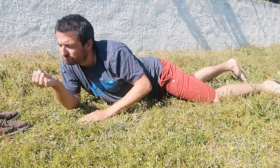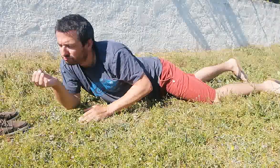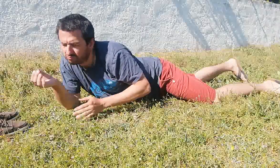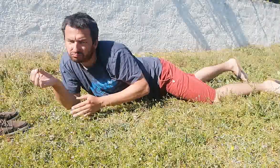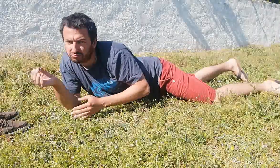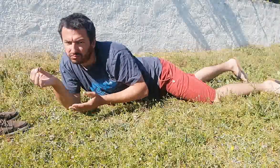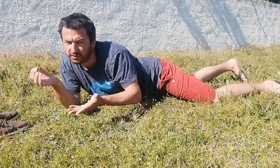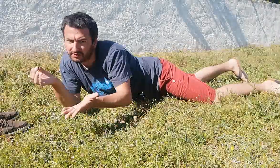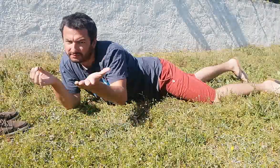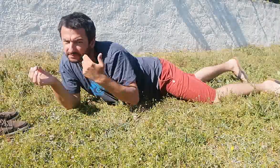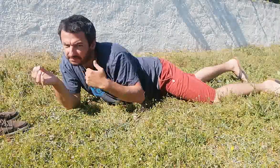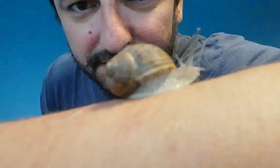Allez, venez !